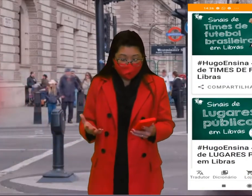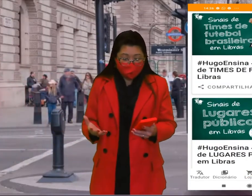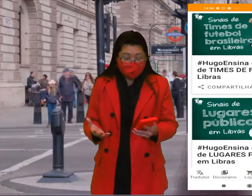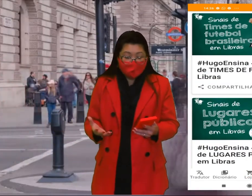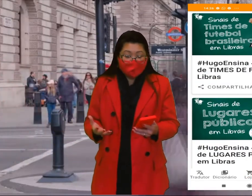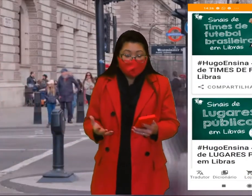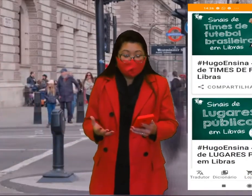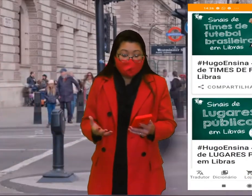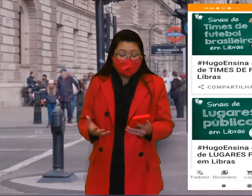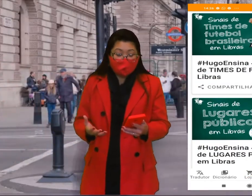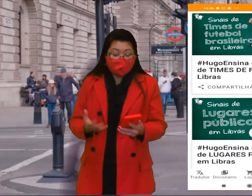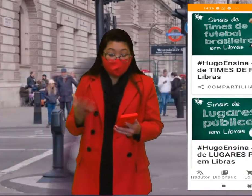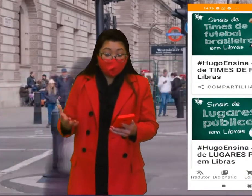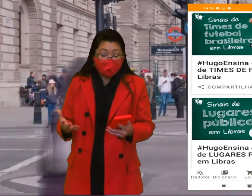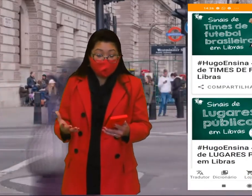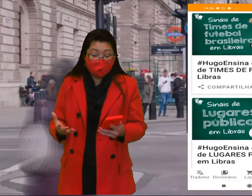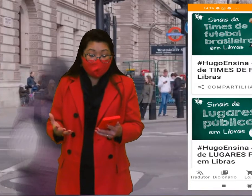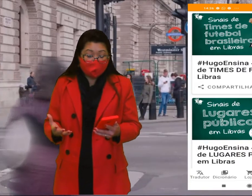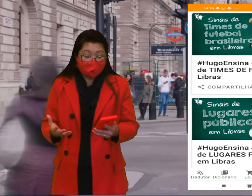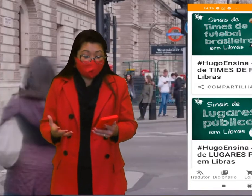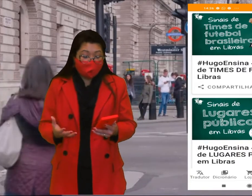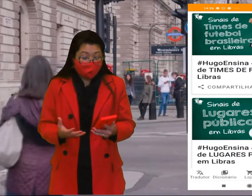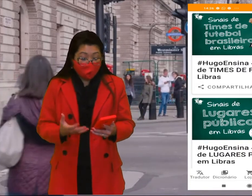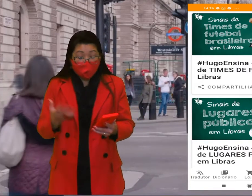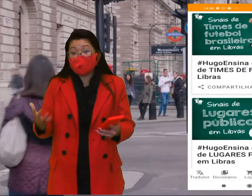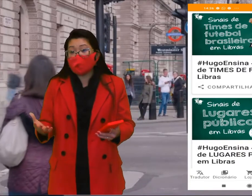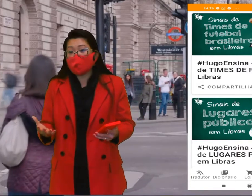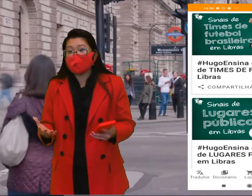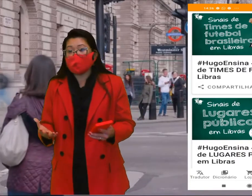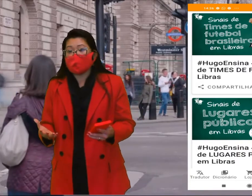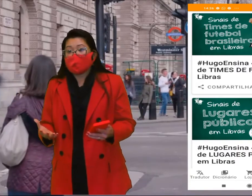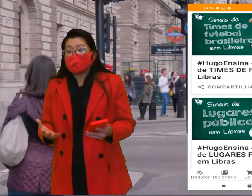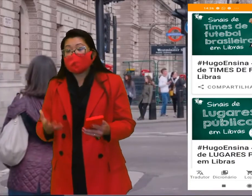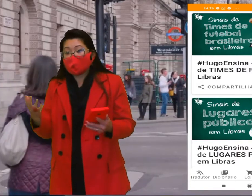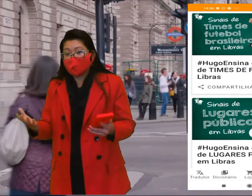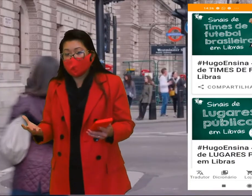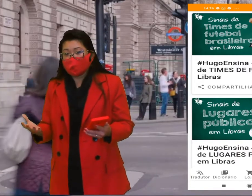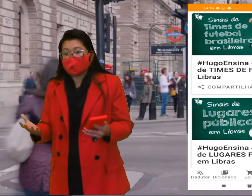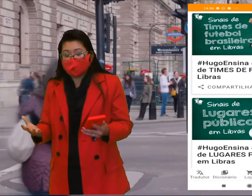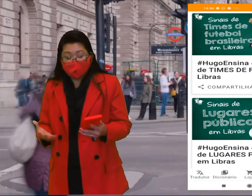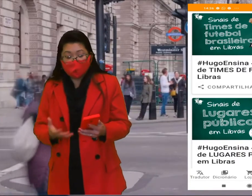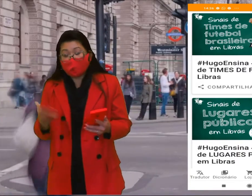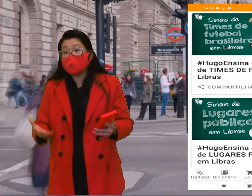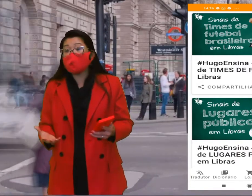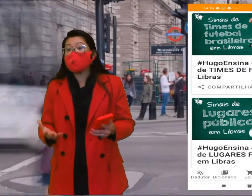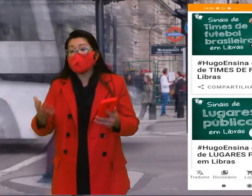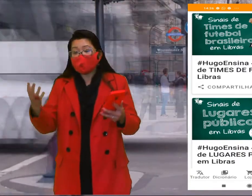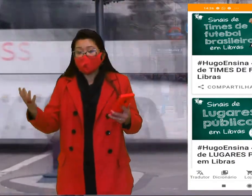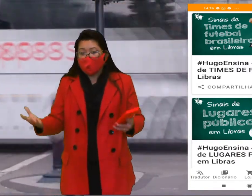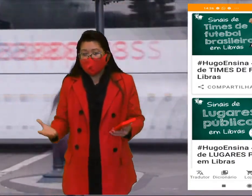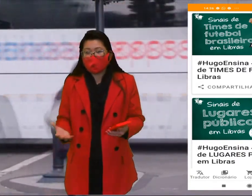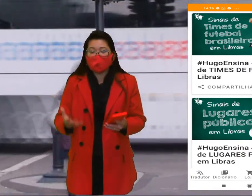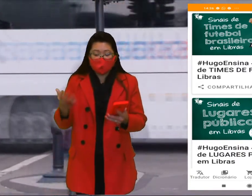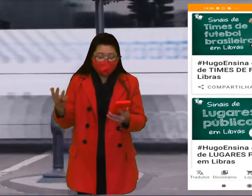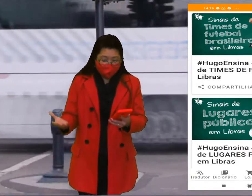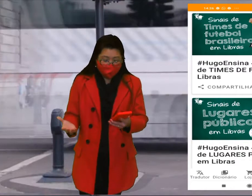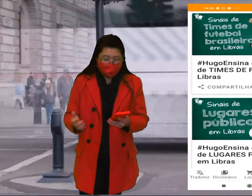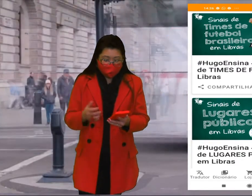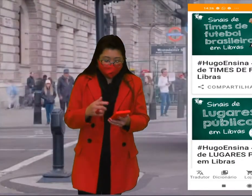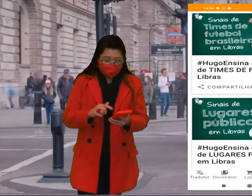sobre outros temas, né? Vídeos com temáticas diferentes. Então,